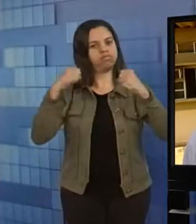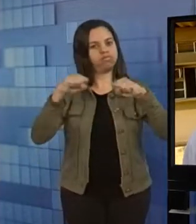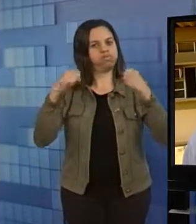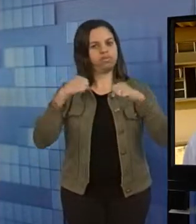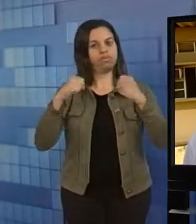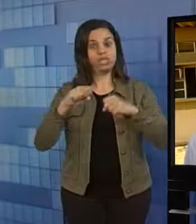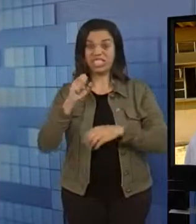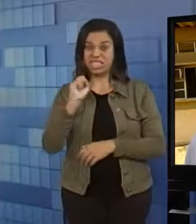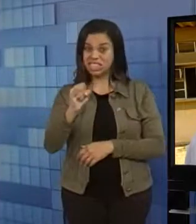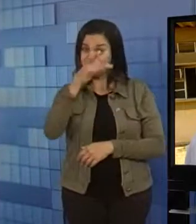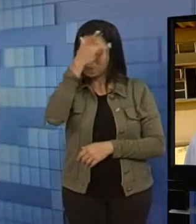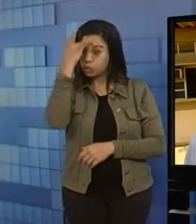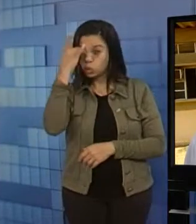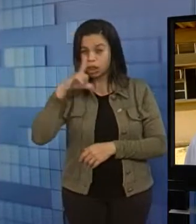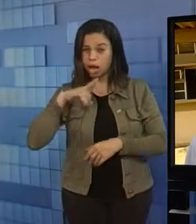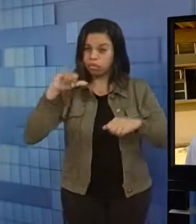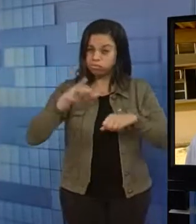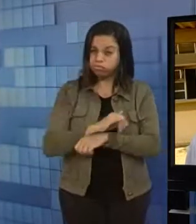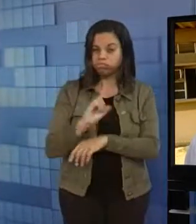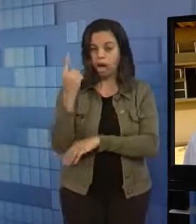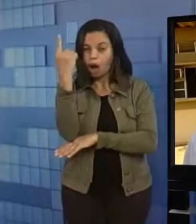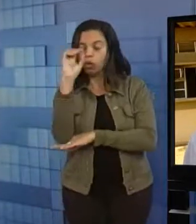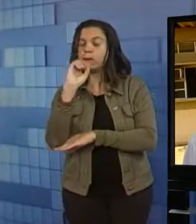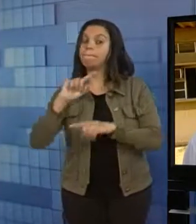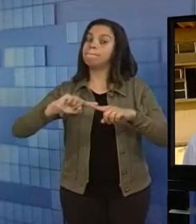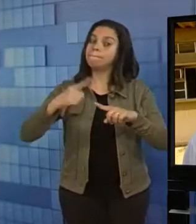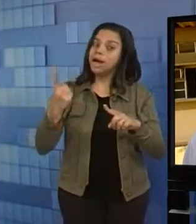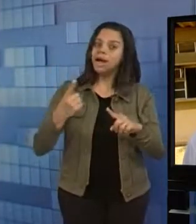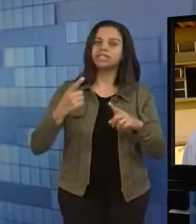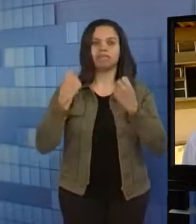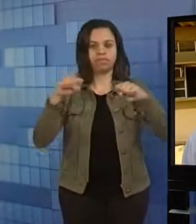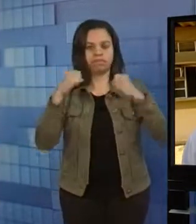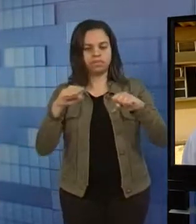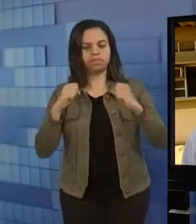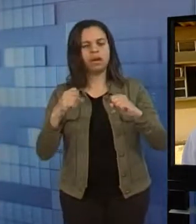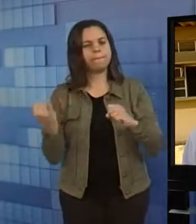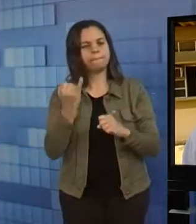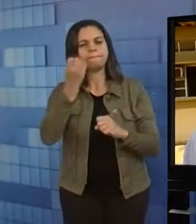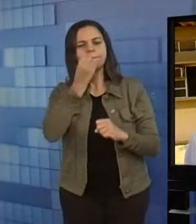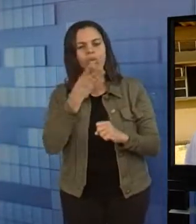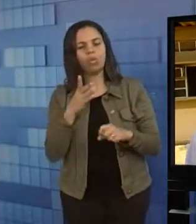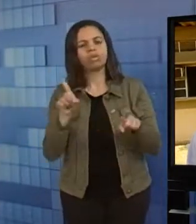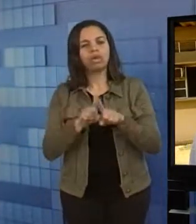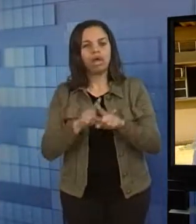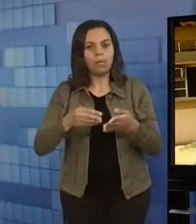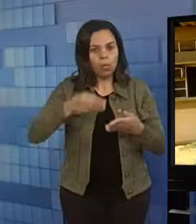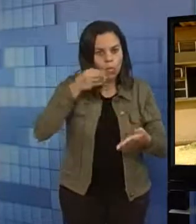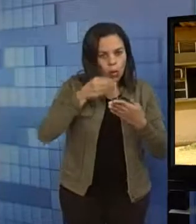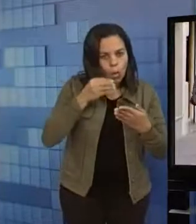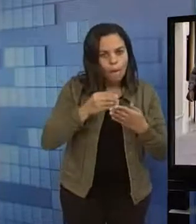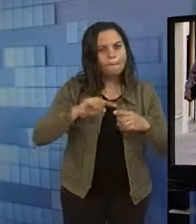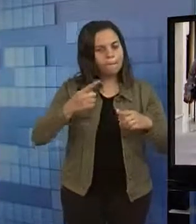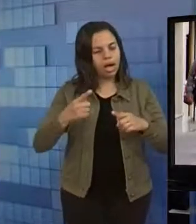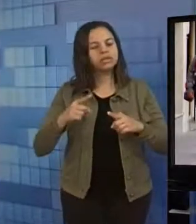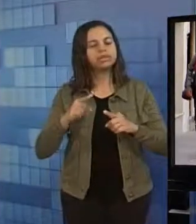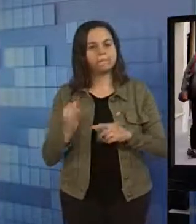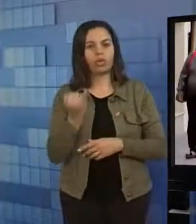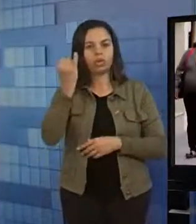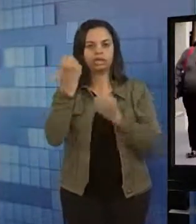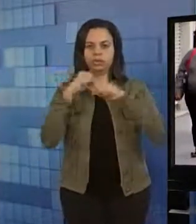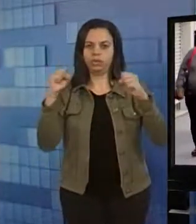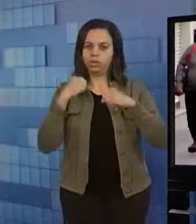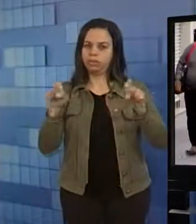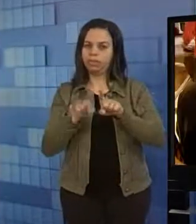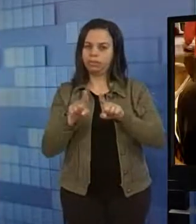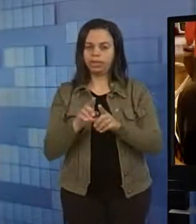que vai fazer com que ele engorde ou ganhe uns quilinhos a mais. E se haja um equilíbrio entre o gasto e o consumo alimentar. E para ajudar